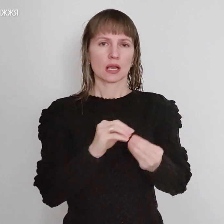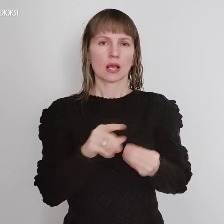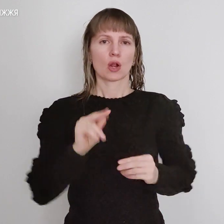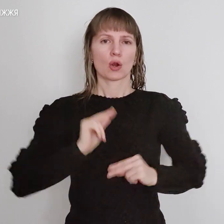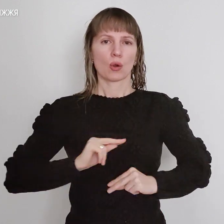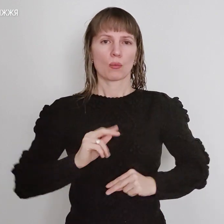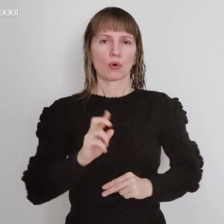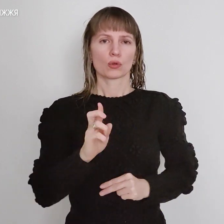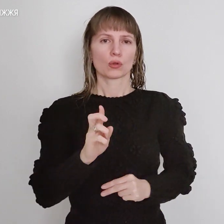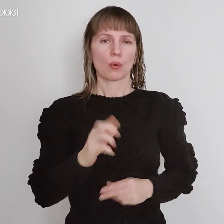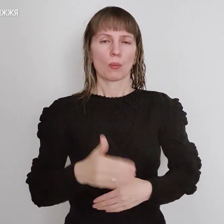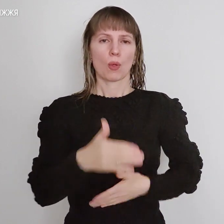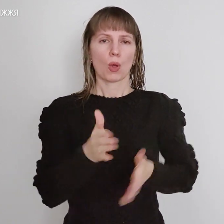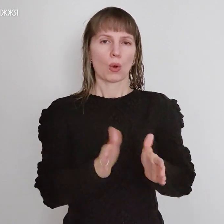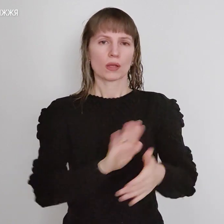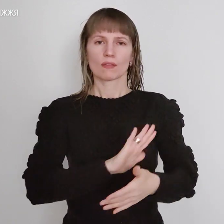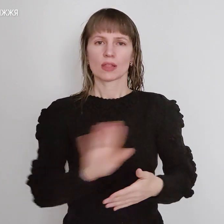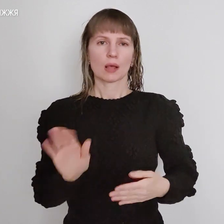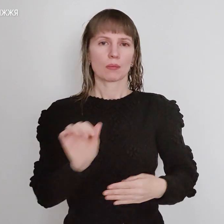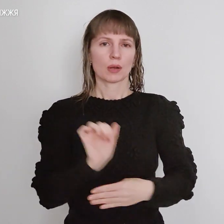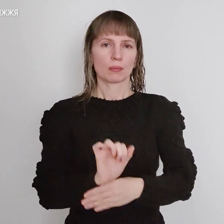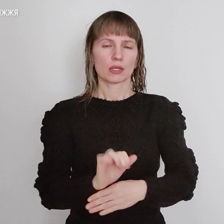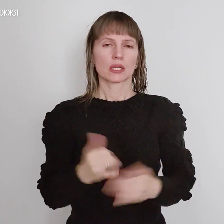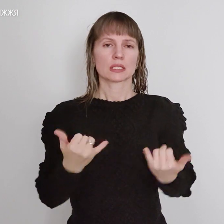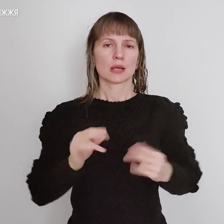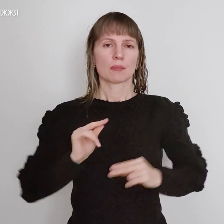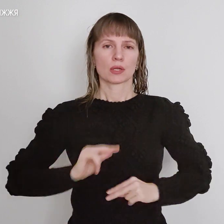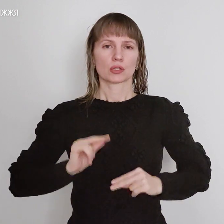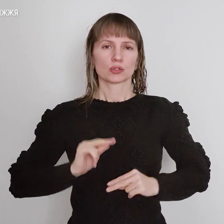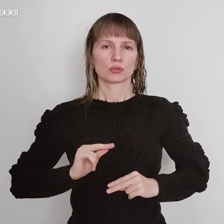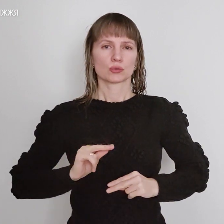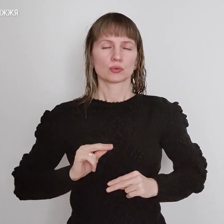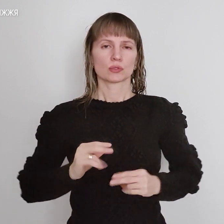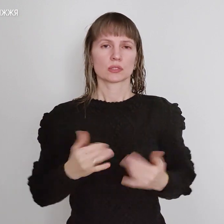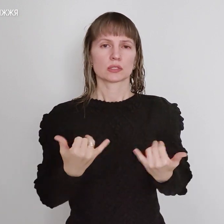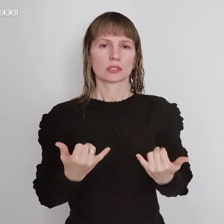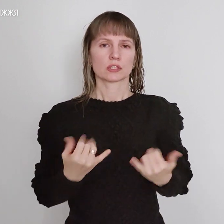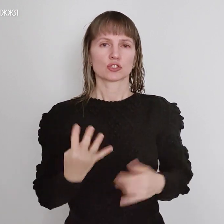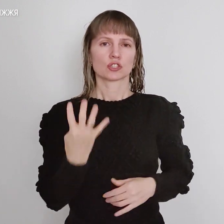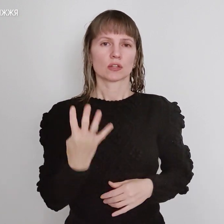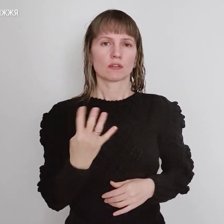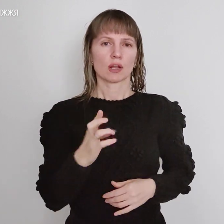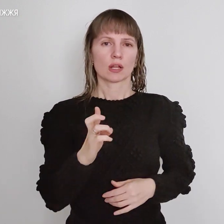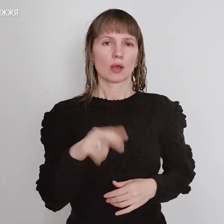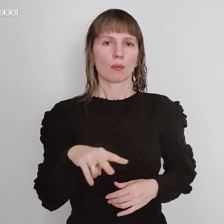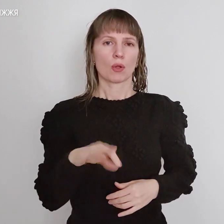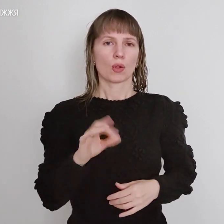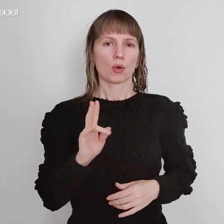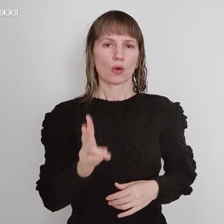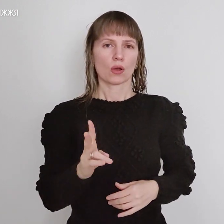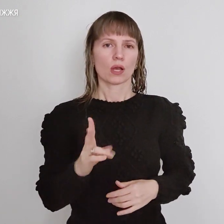блоків не припиняють, але спрацює раді 4-й блок. Всі